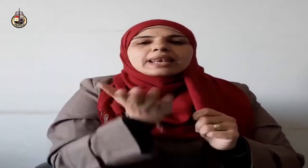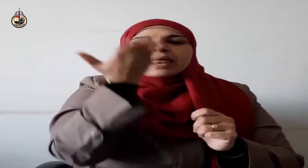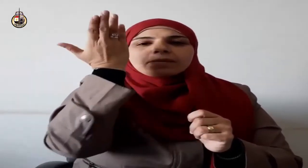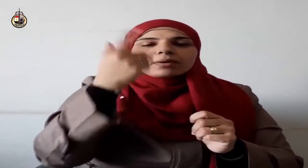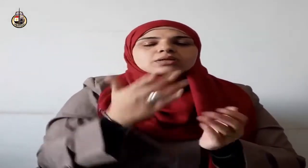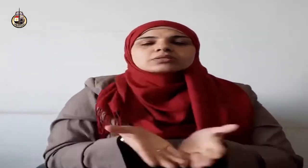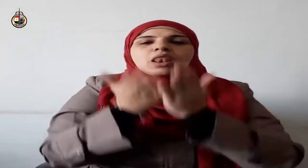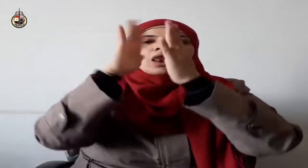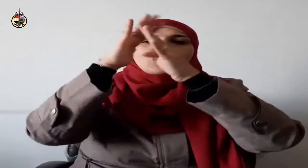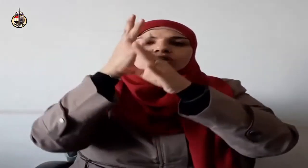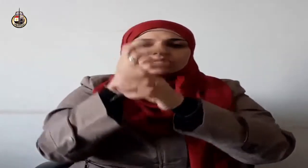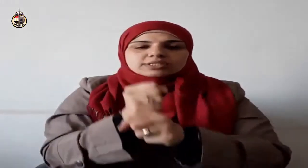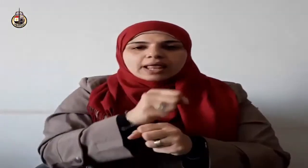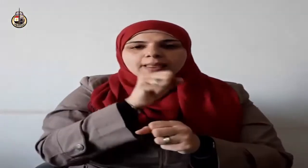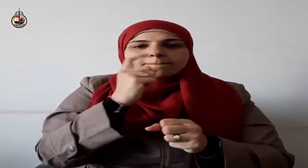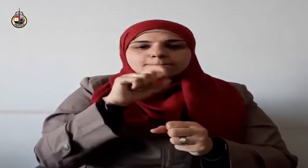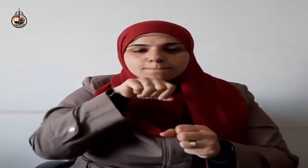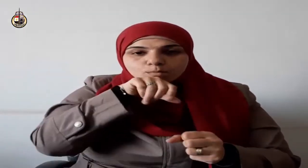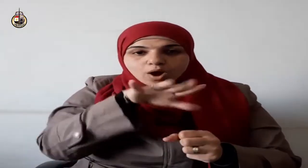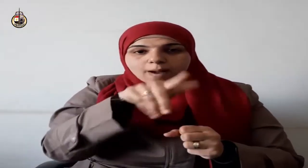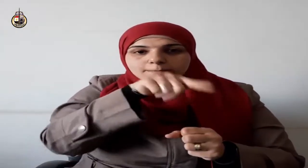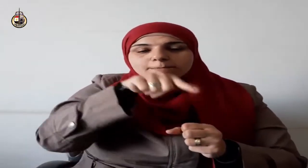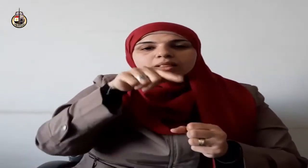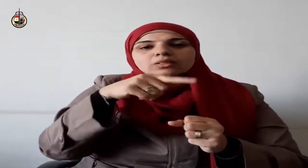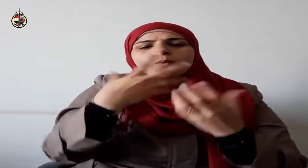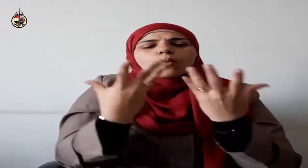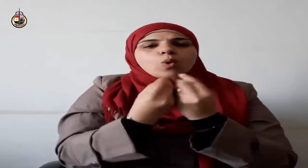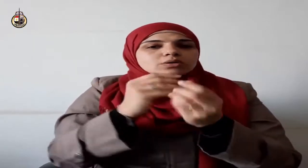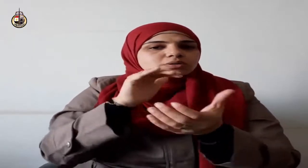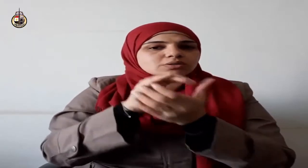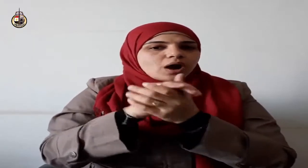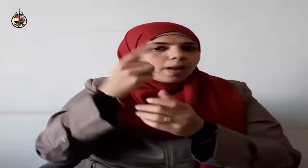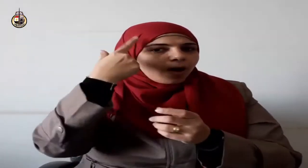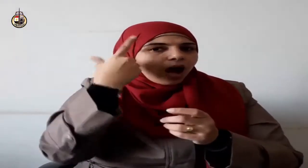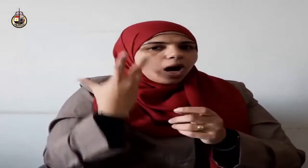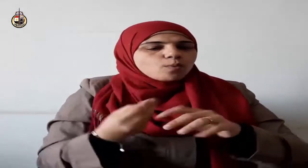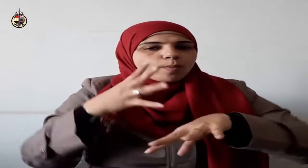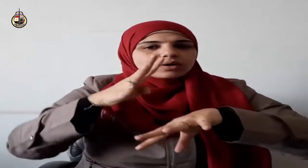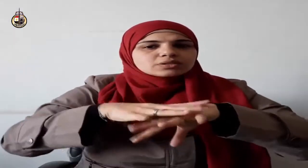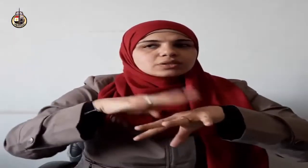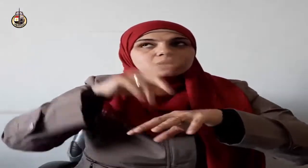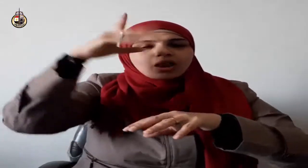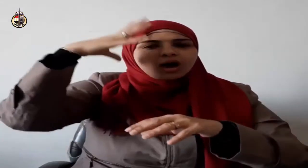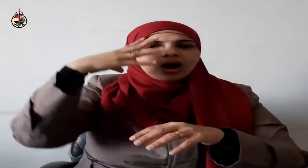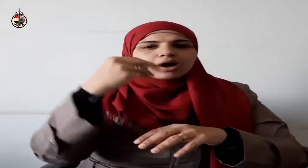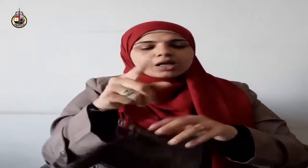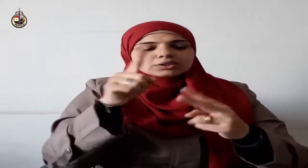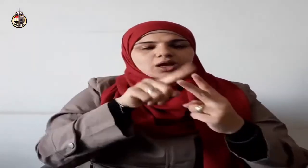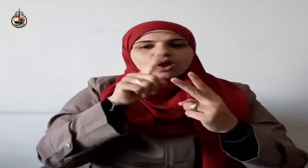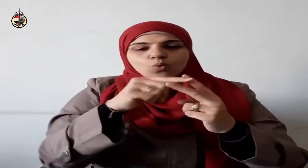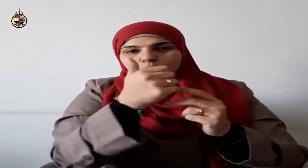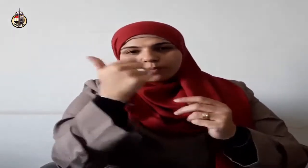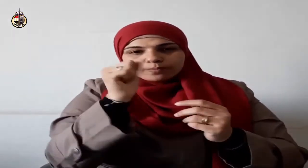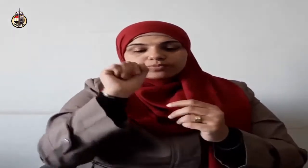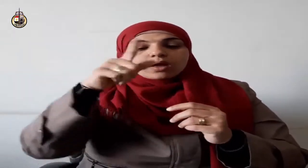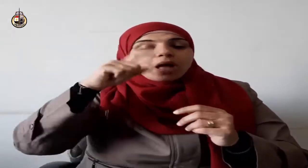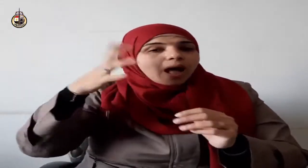فالبحر أمامهم وفرعون وجنوده خلفهم فصاحوا إنا